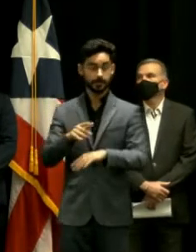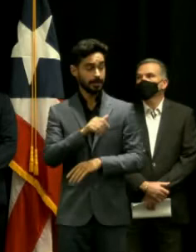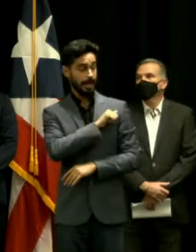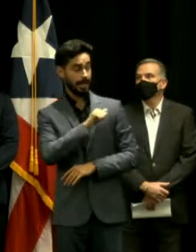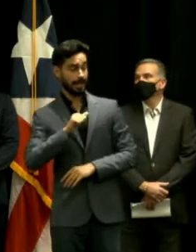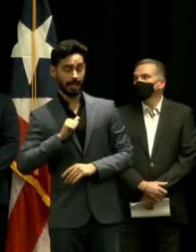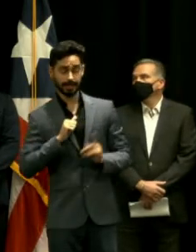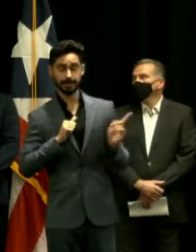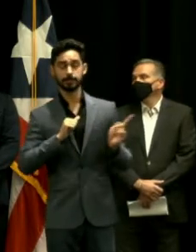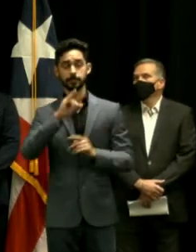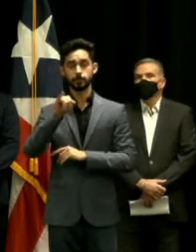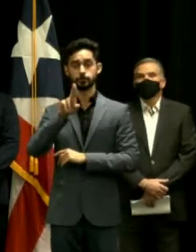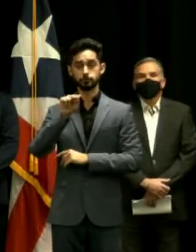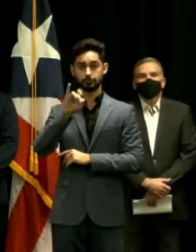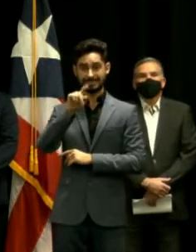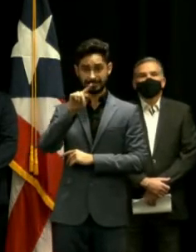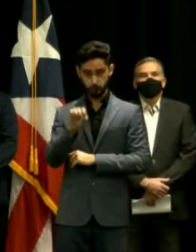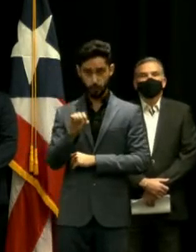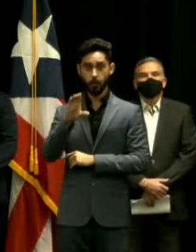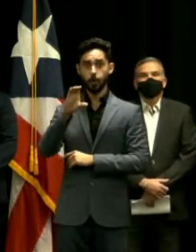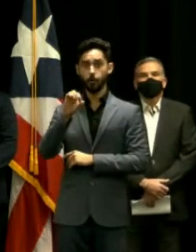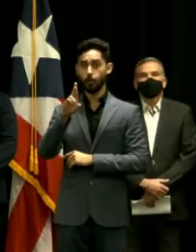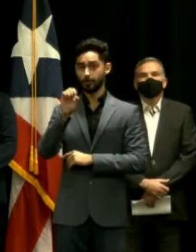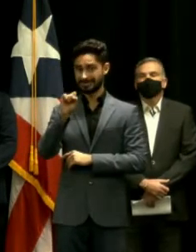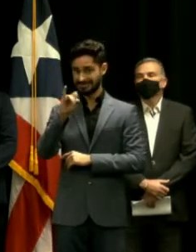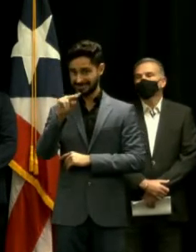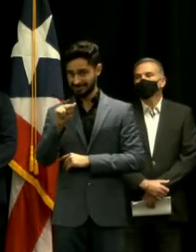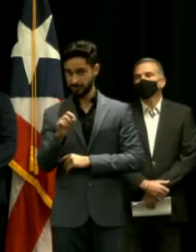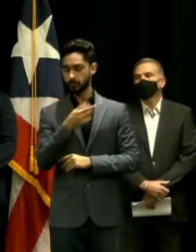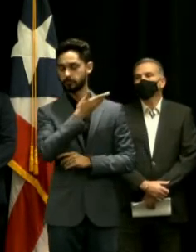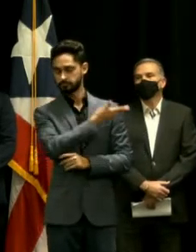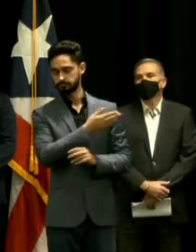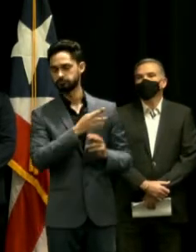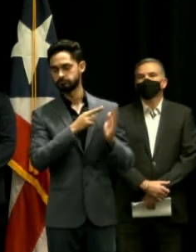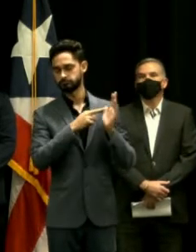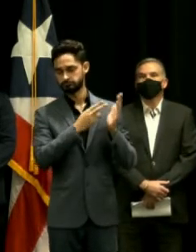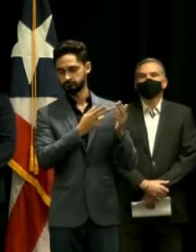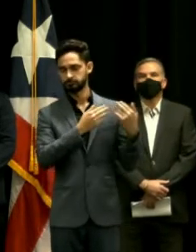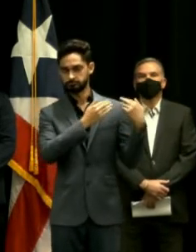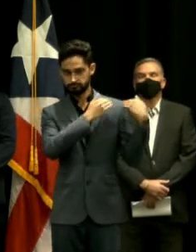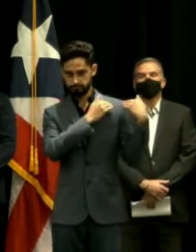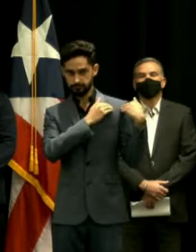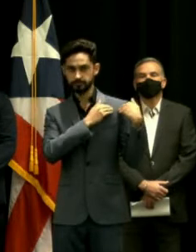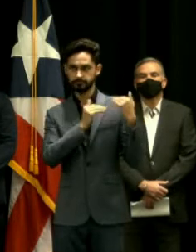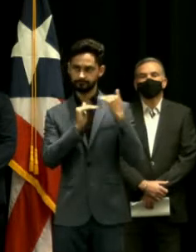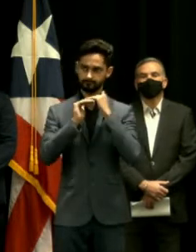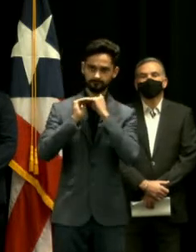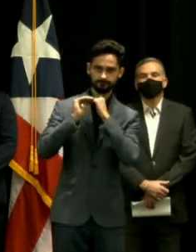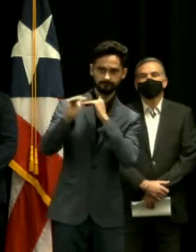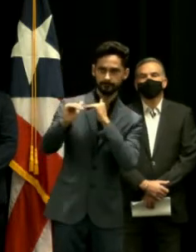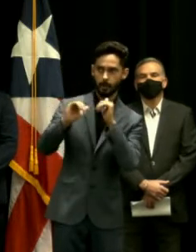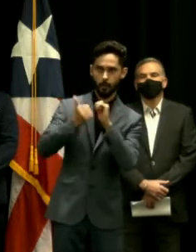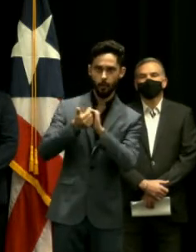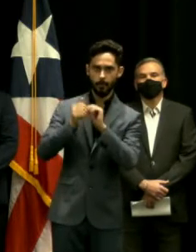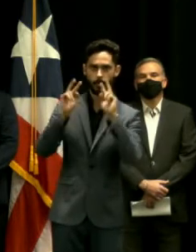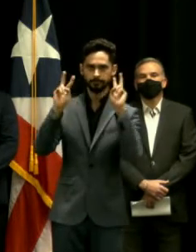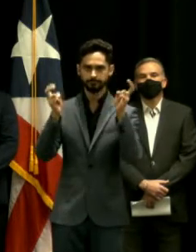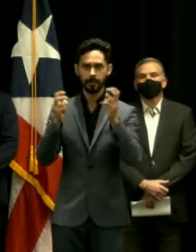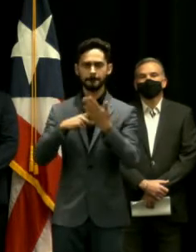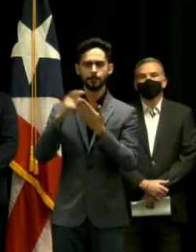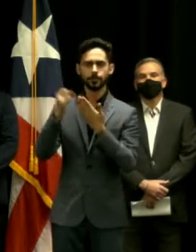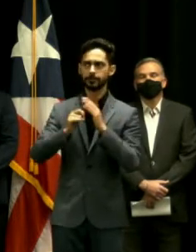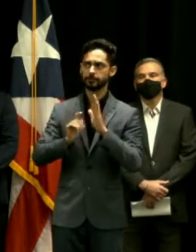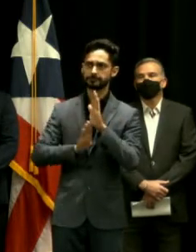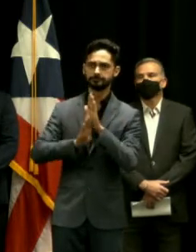Corsino, que nos acompaña, preside ese concilio para el desarrollo económico sostenible de Vieques, pero ciertamente esta